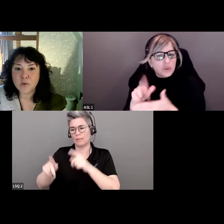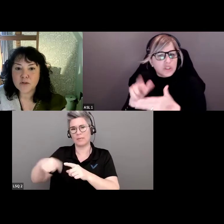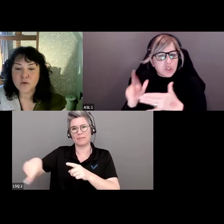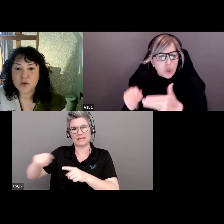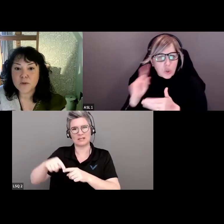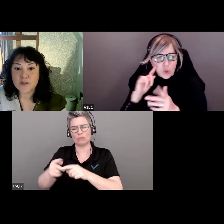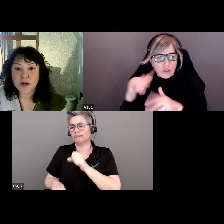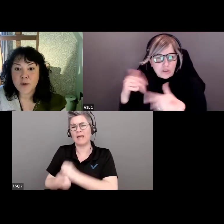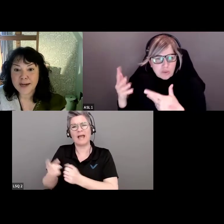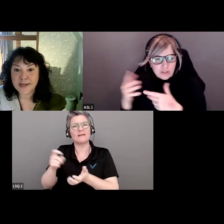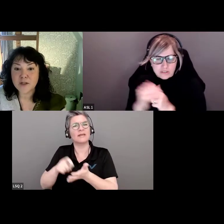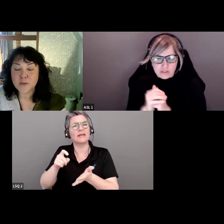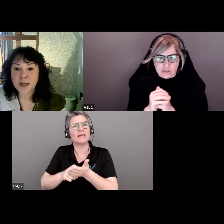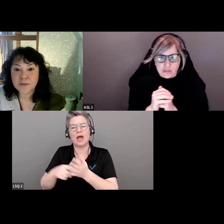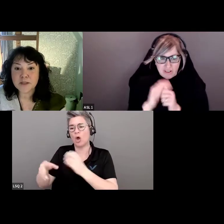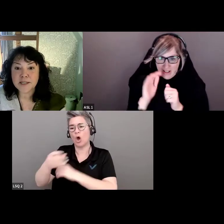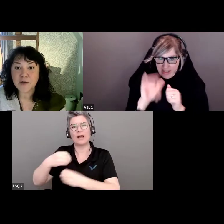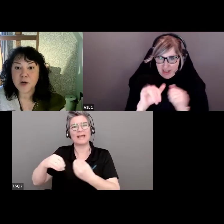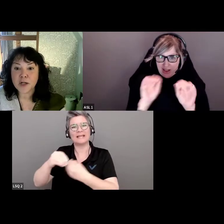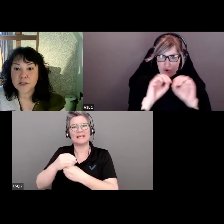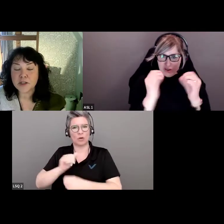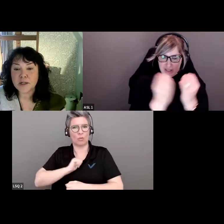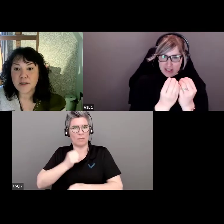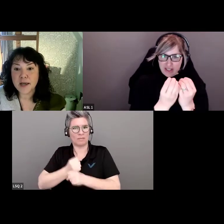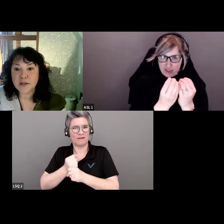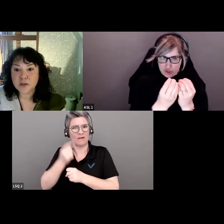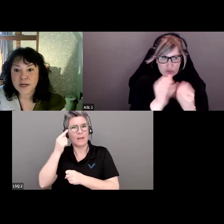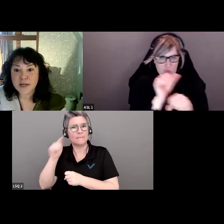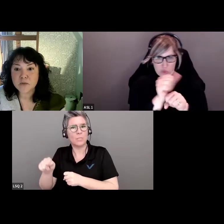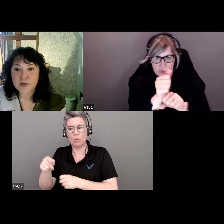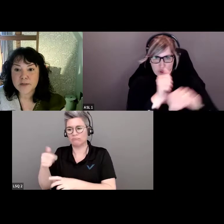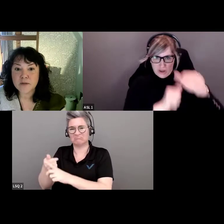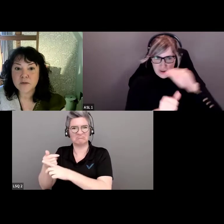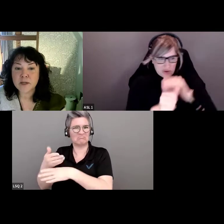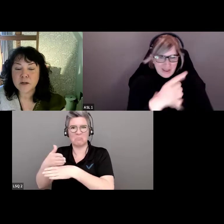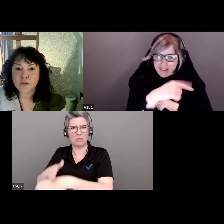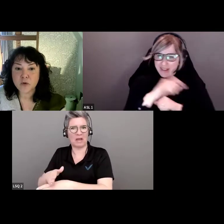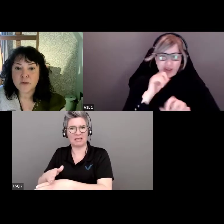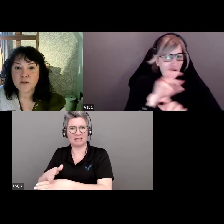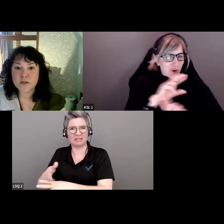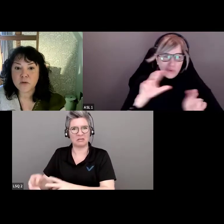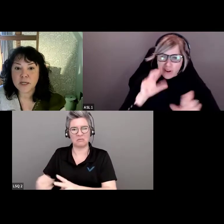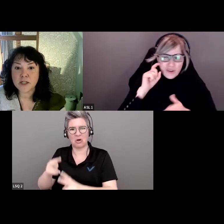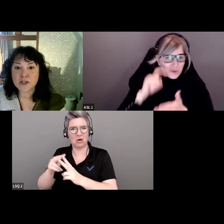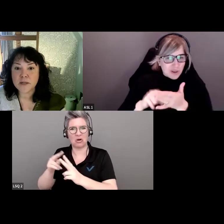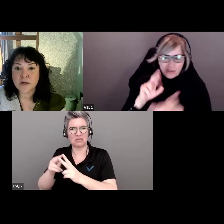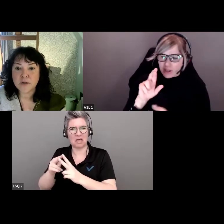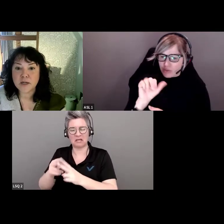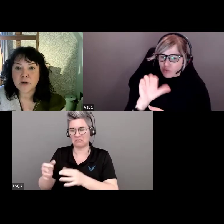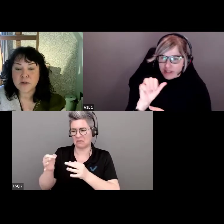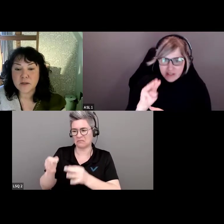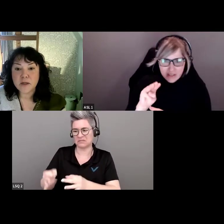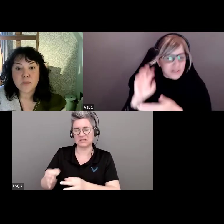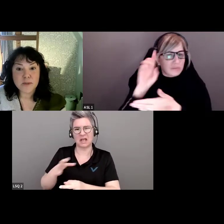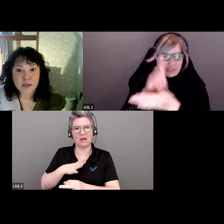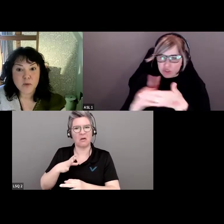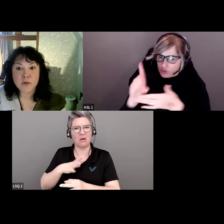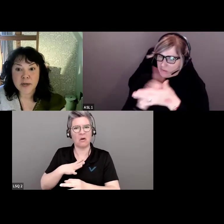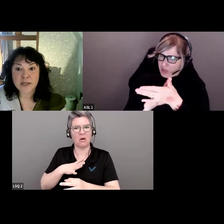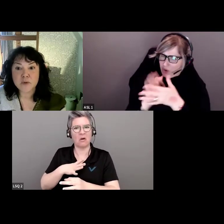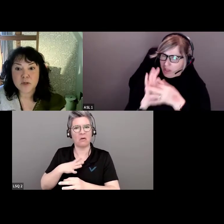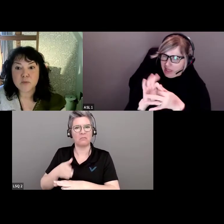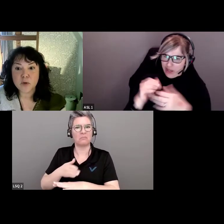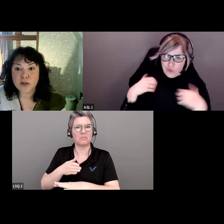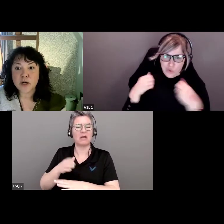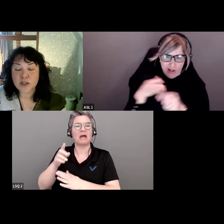C'est arrivé lorsque l'organisation pour laquelle je travaillais n'était pas prête à reconnaître honnêtement qu'il existait du